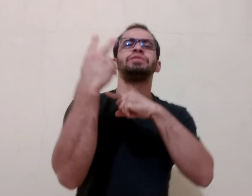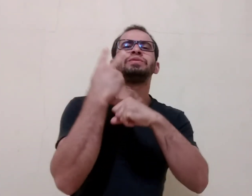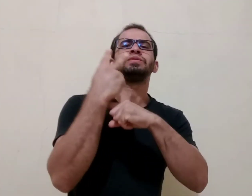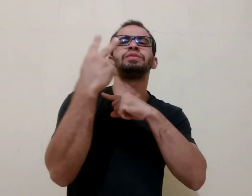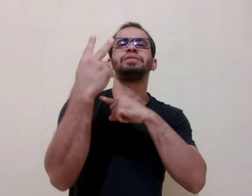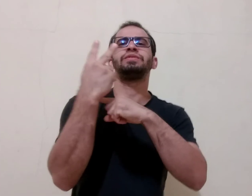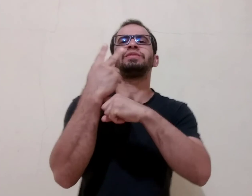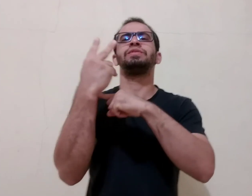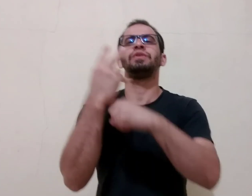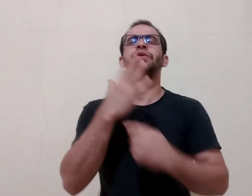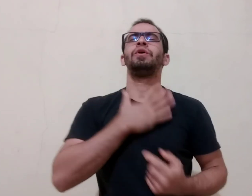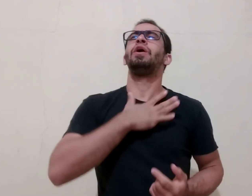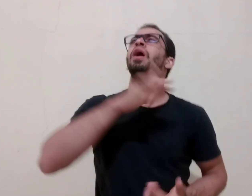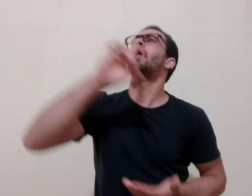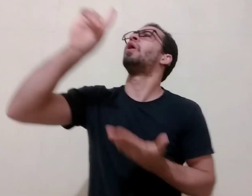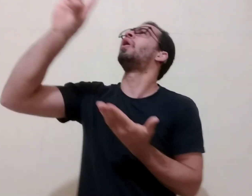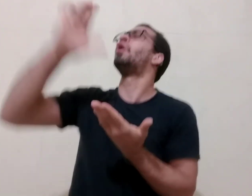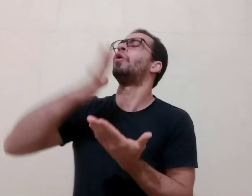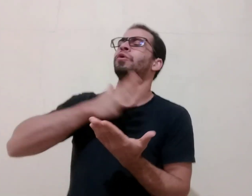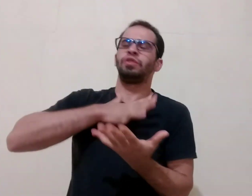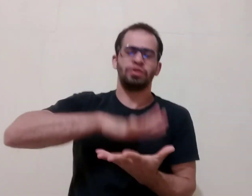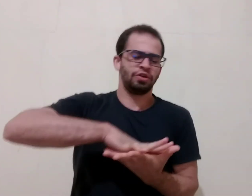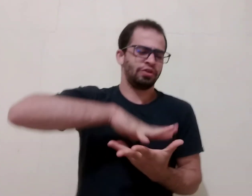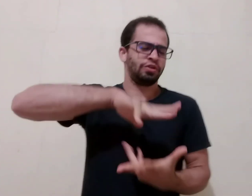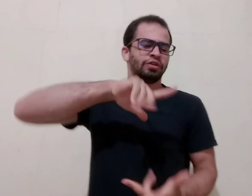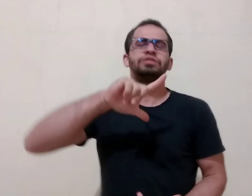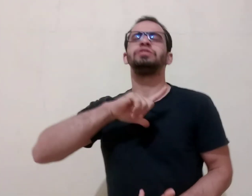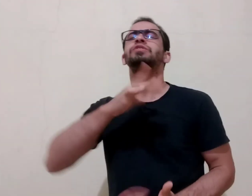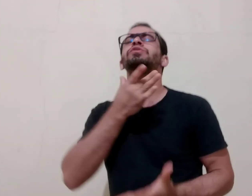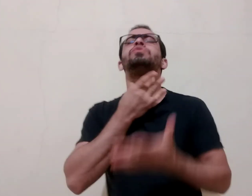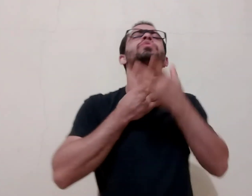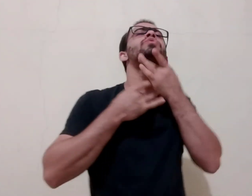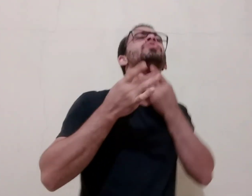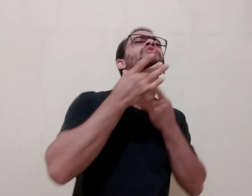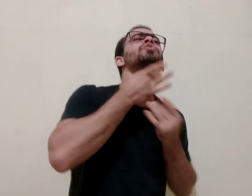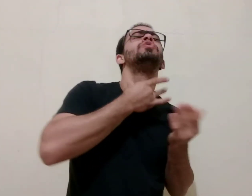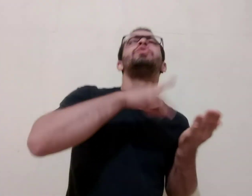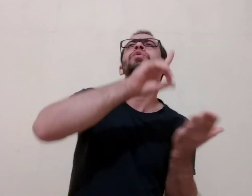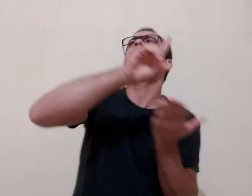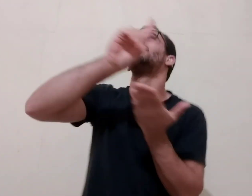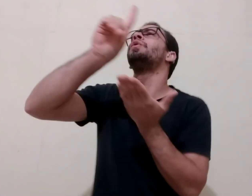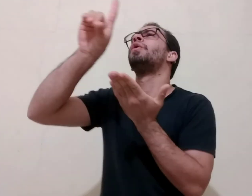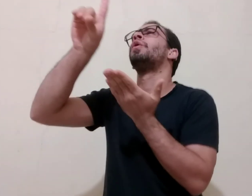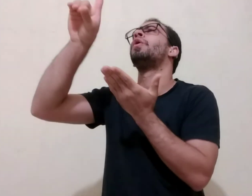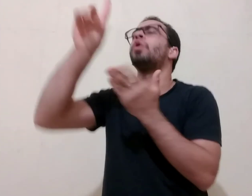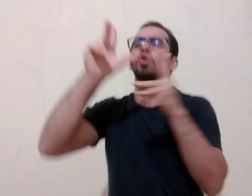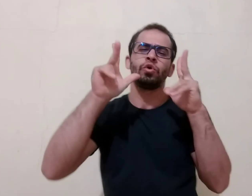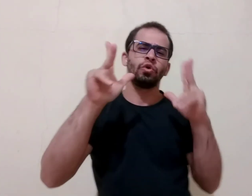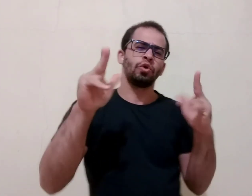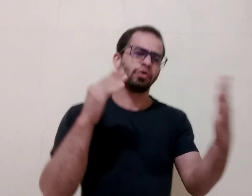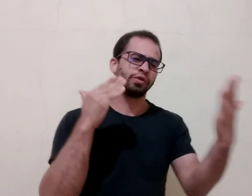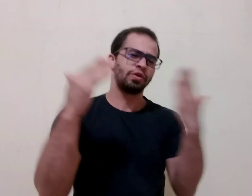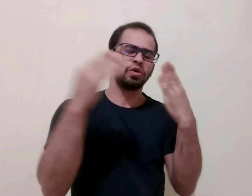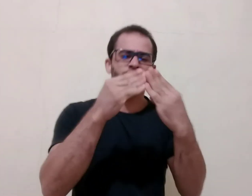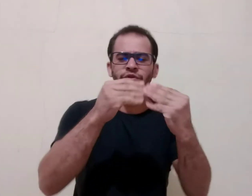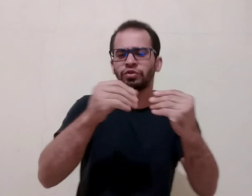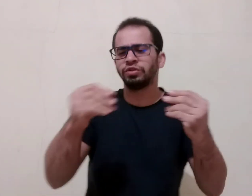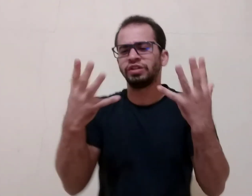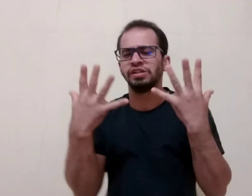A minha alma tem sede de vós Como